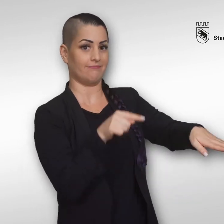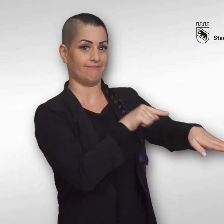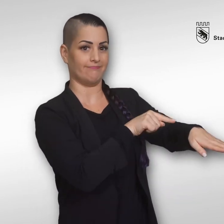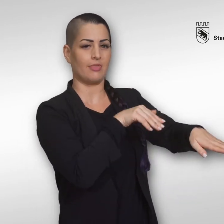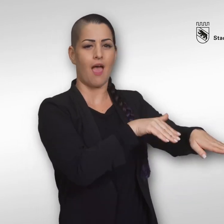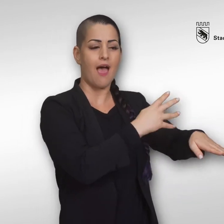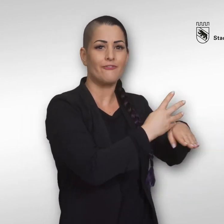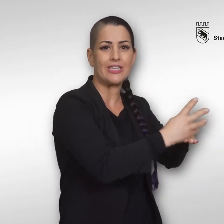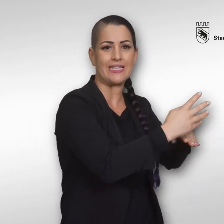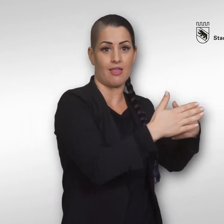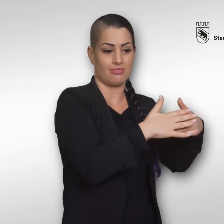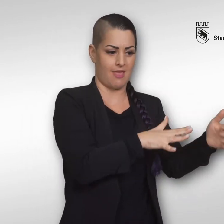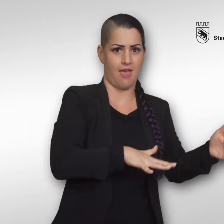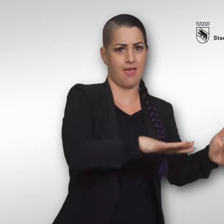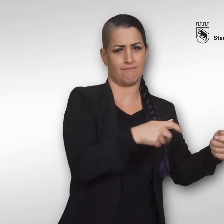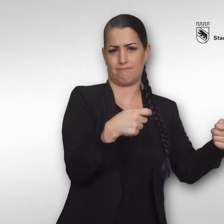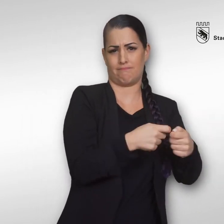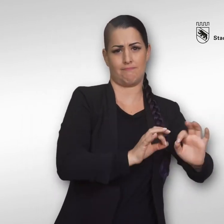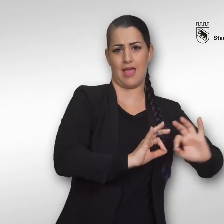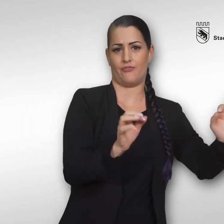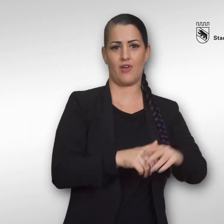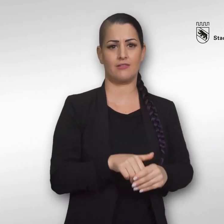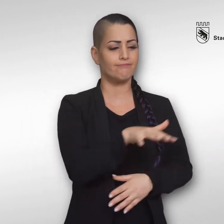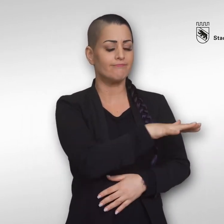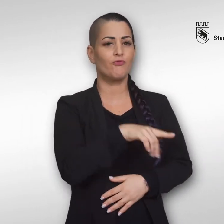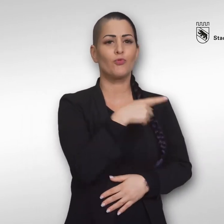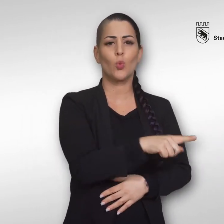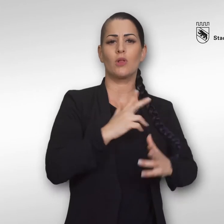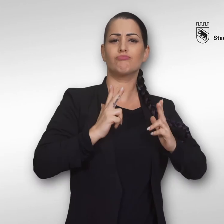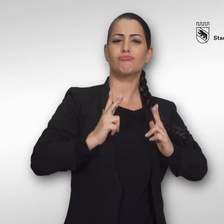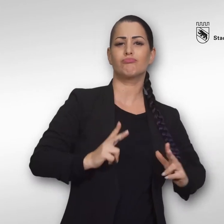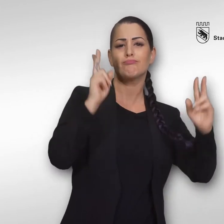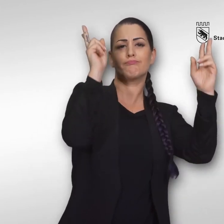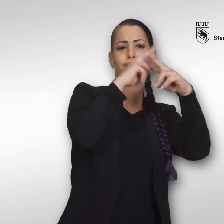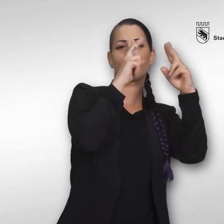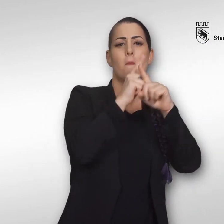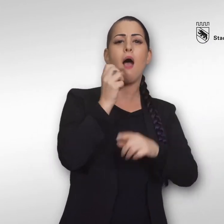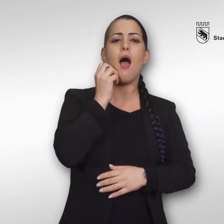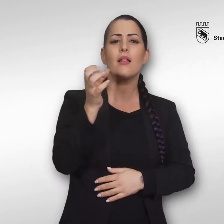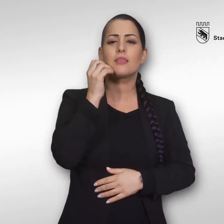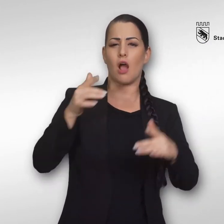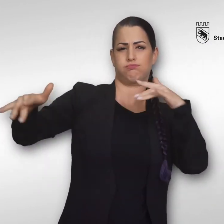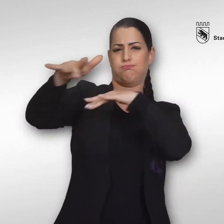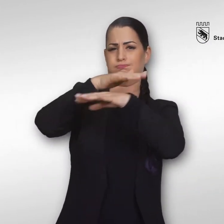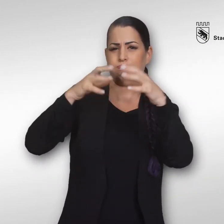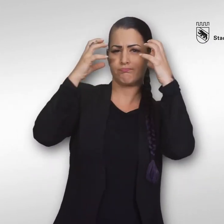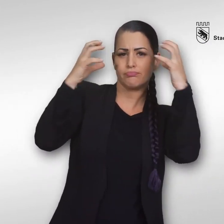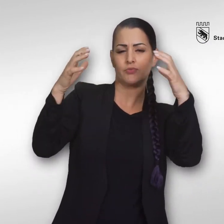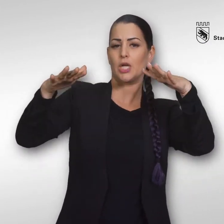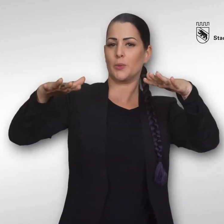Die angrenzende große Liegewiese eignet sich hervorragend, um die Seele baum zu lassen und die Hektik des Alltags